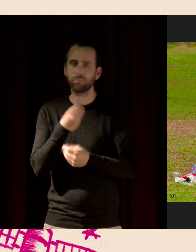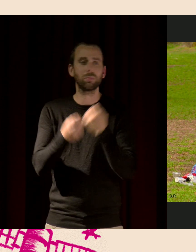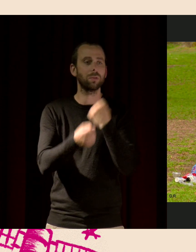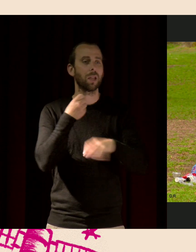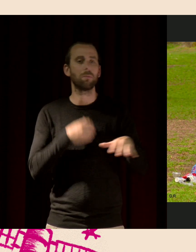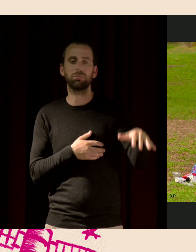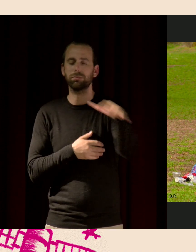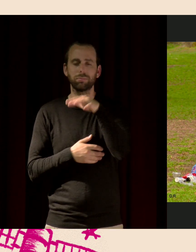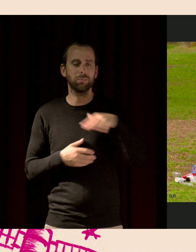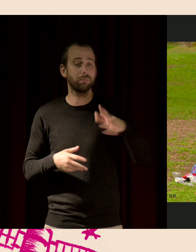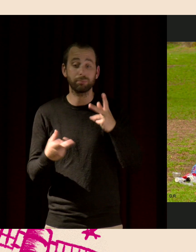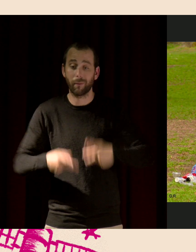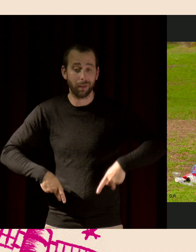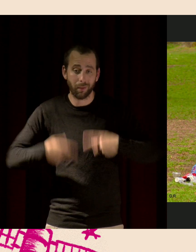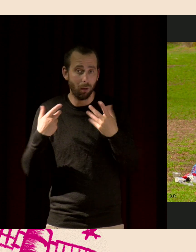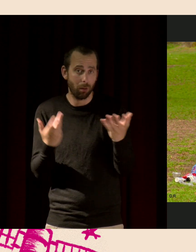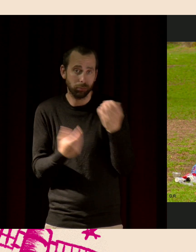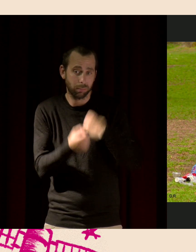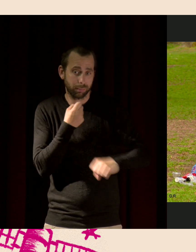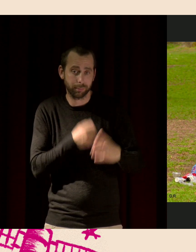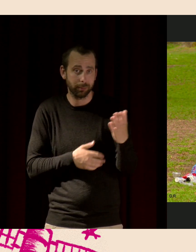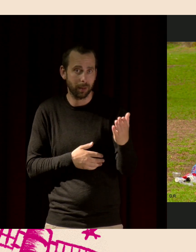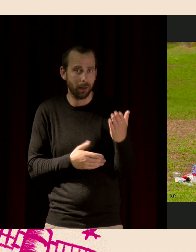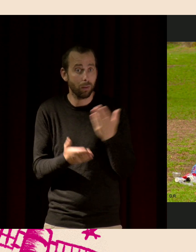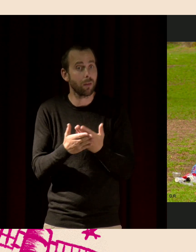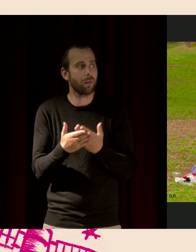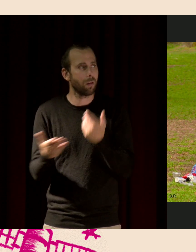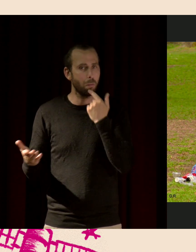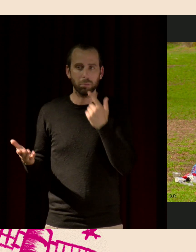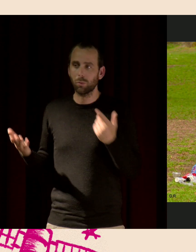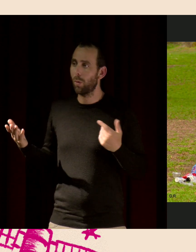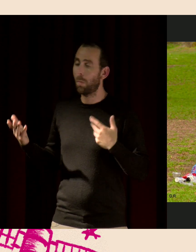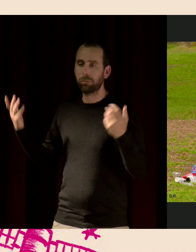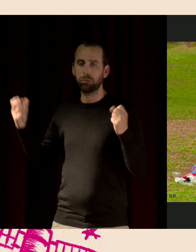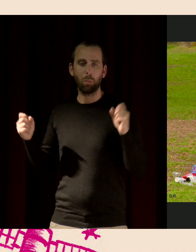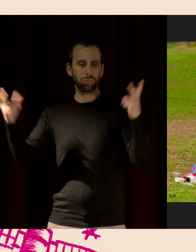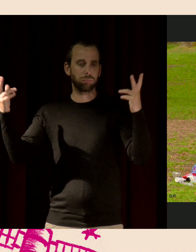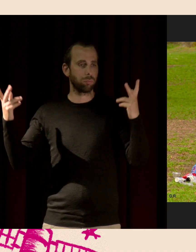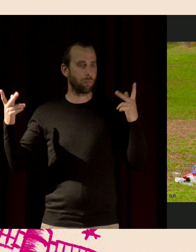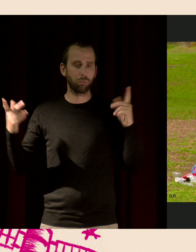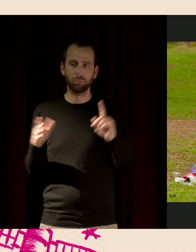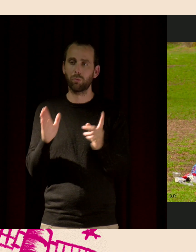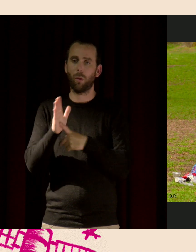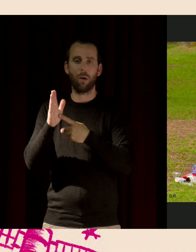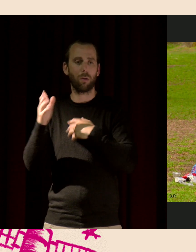et de tous les écosystèmes. Et que finalement, on s'autorise à disperser des papiers gras, si vous voulez. C'est comme si